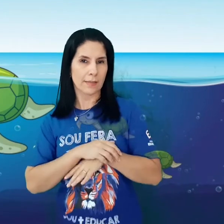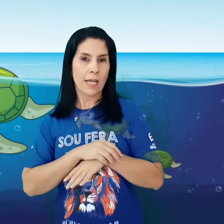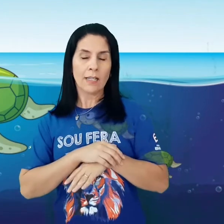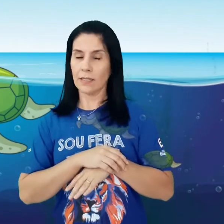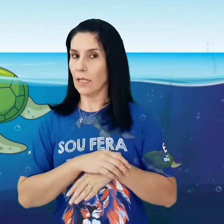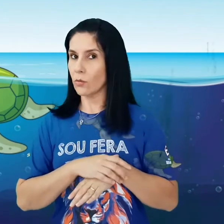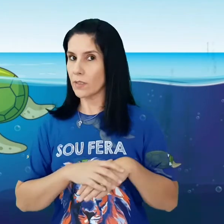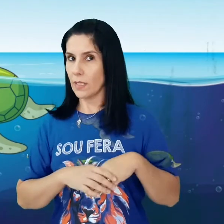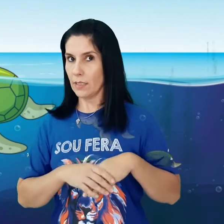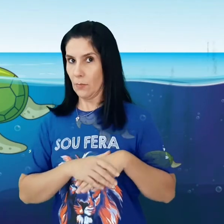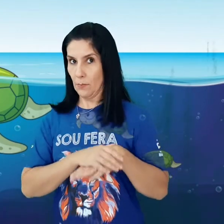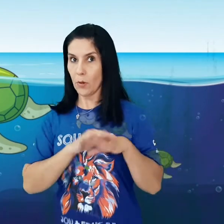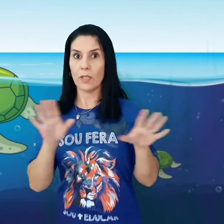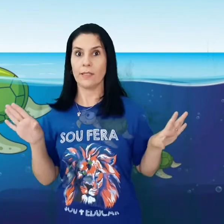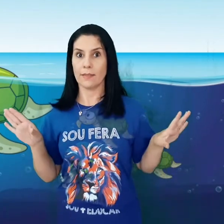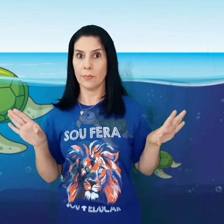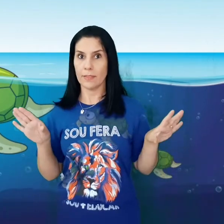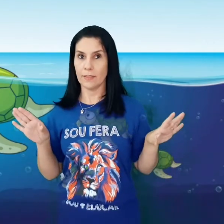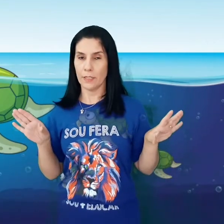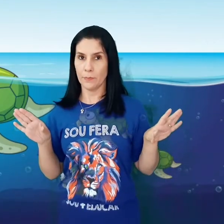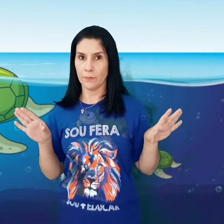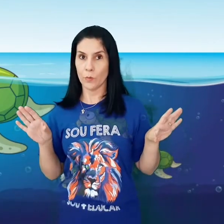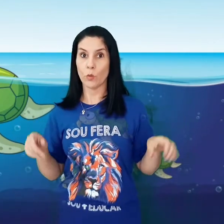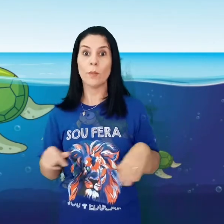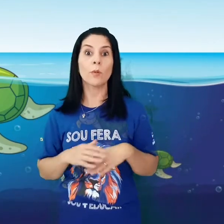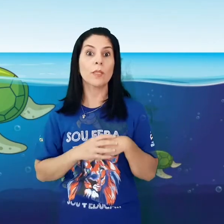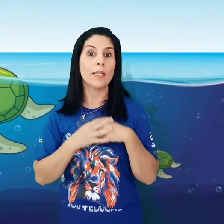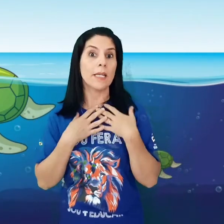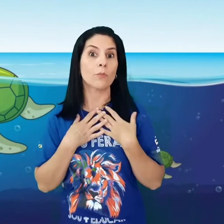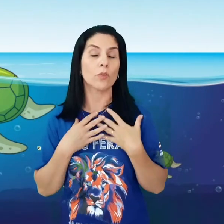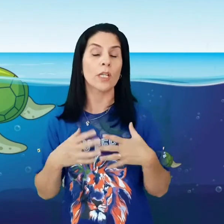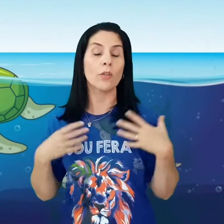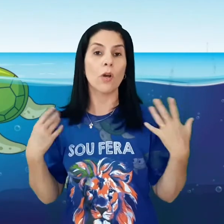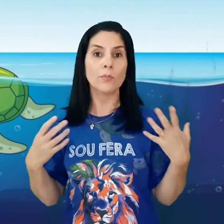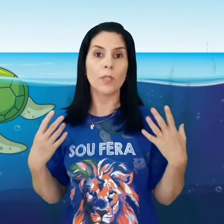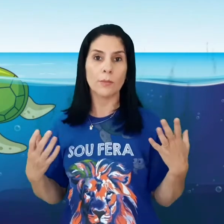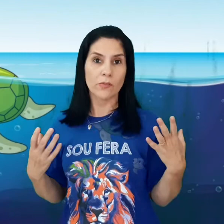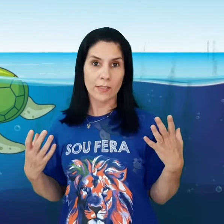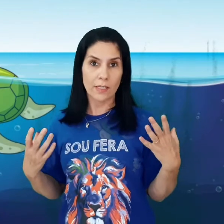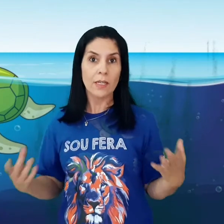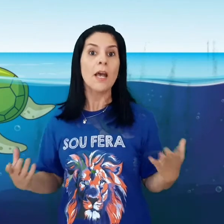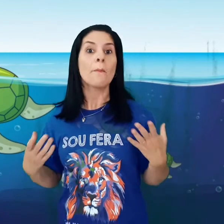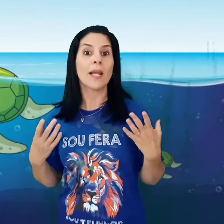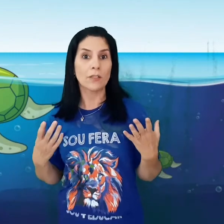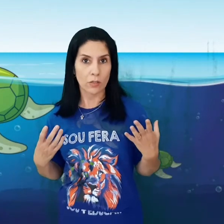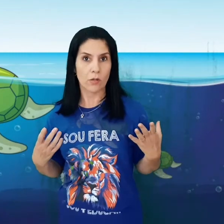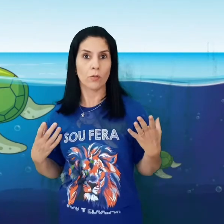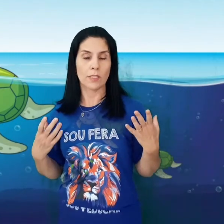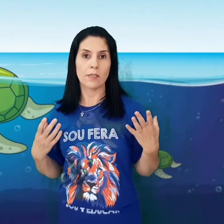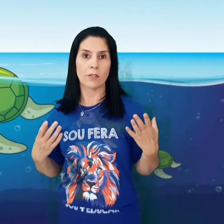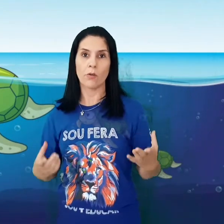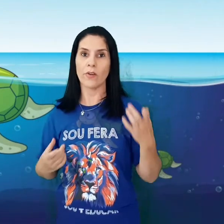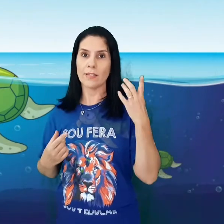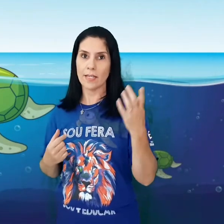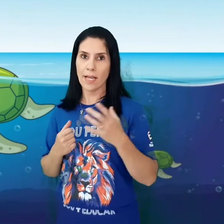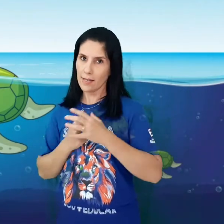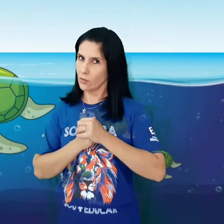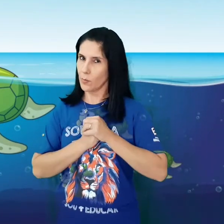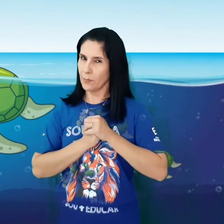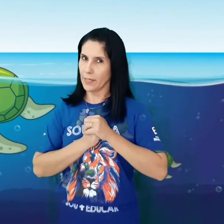tartarugas ainda podem desaparecer? E o que podemos, o que nós podemos fazer para isso não acontecer? Conversem em casa com o papai